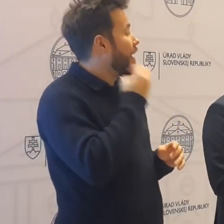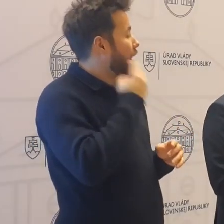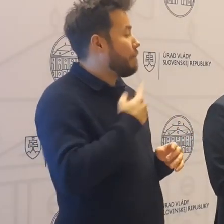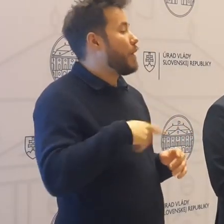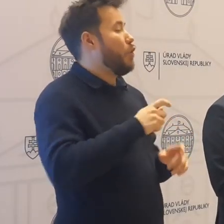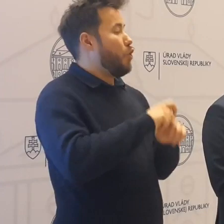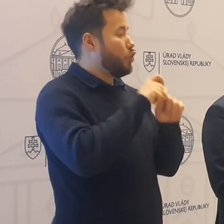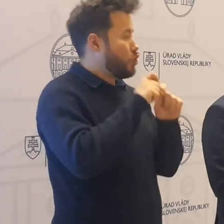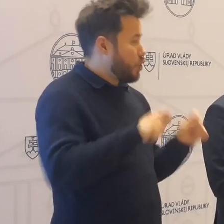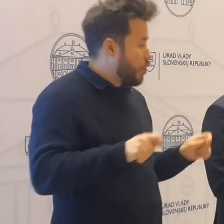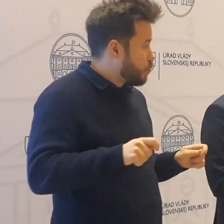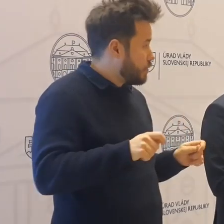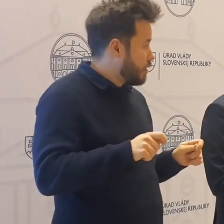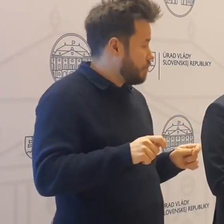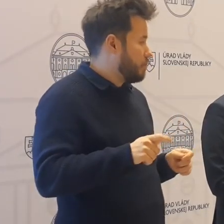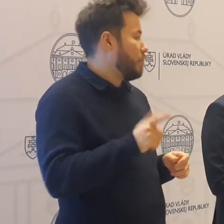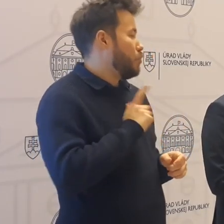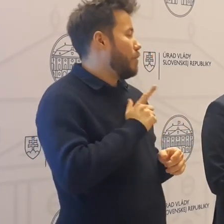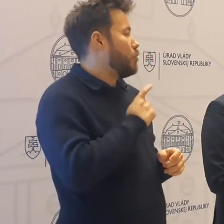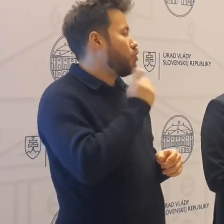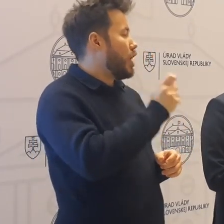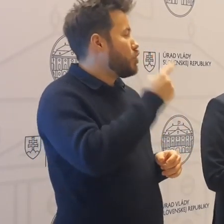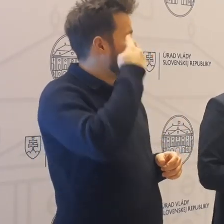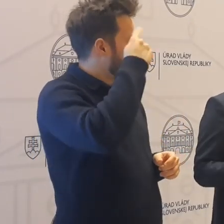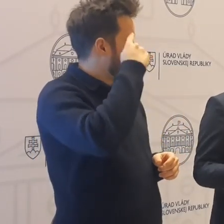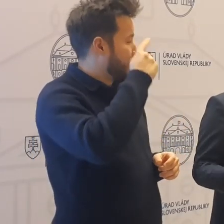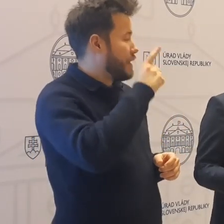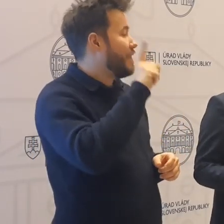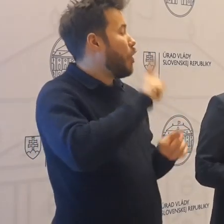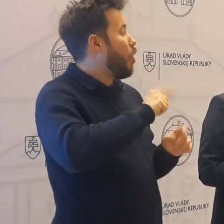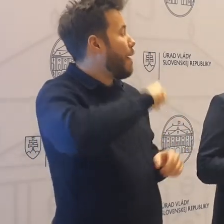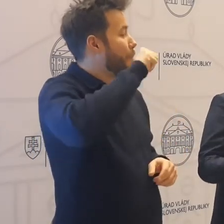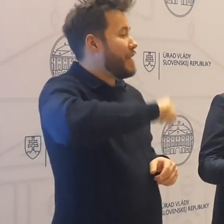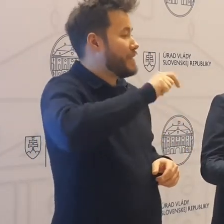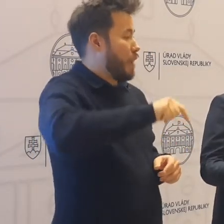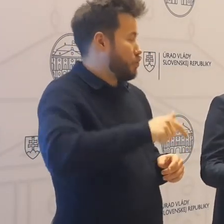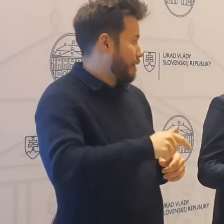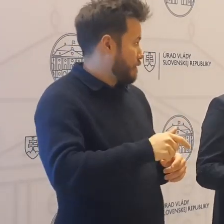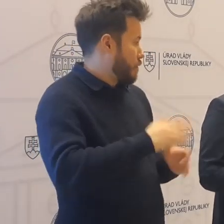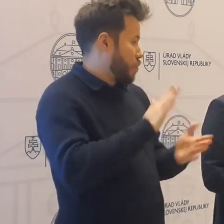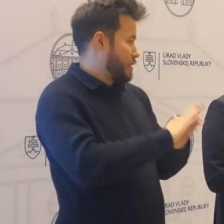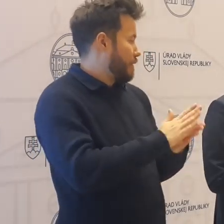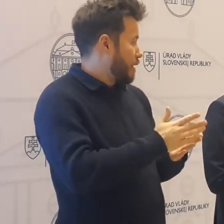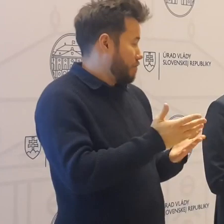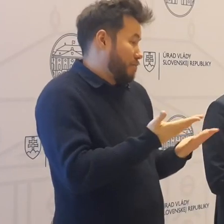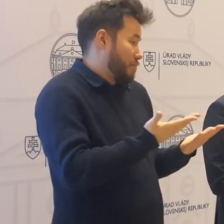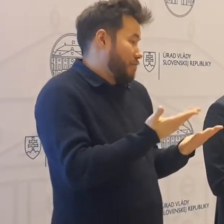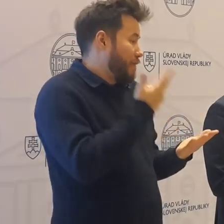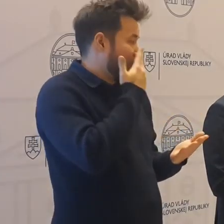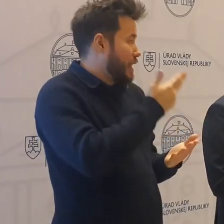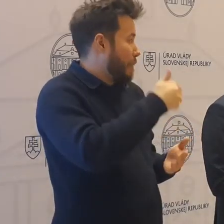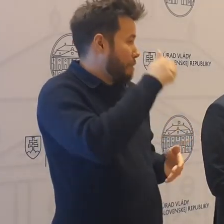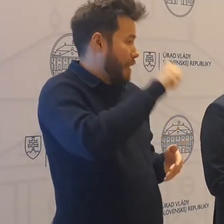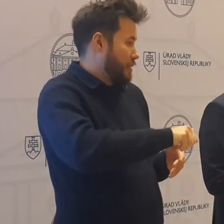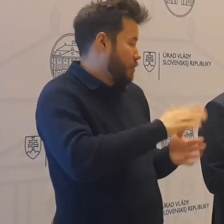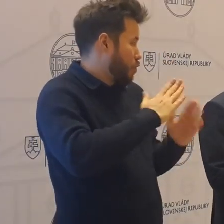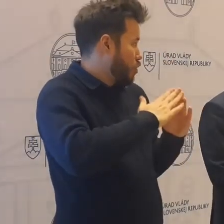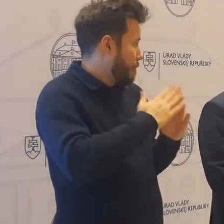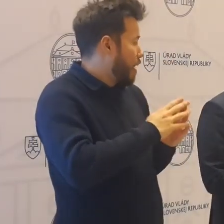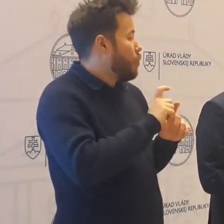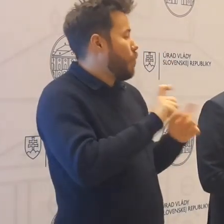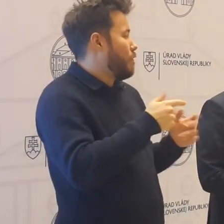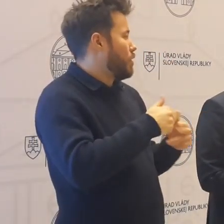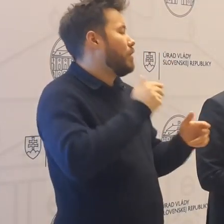rozhodnutie, tak by žiaci a študenti ostali doma niekoľko mesiacov, čo sa teraz vlastne aj bude diať, pretože budeme mať